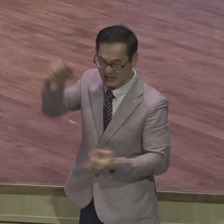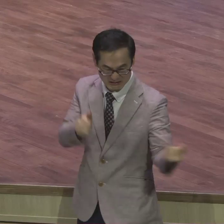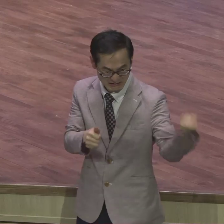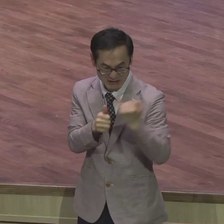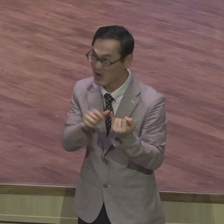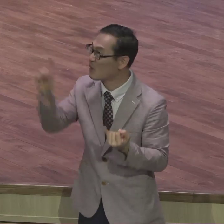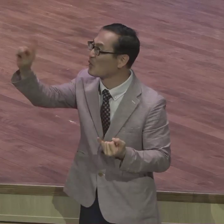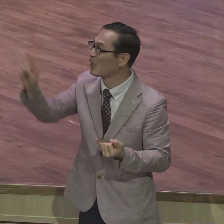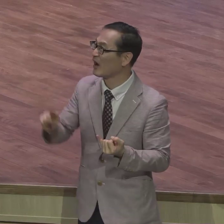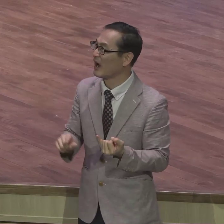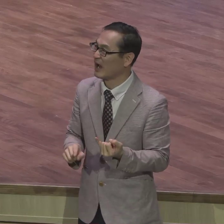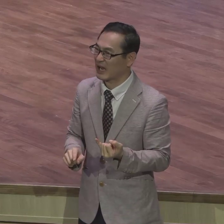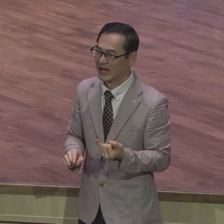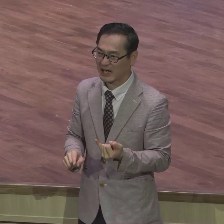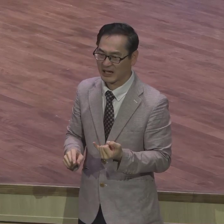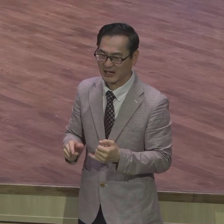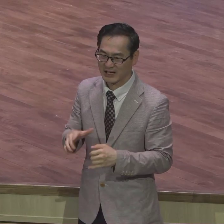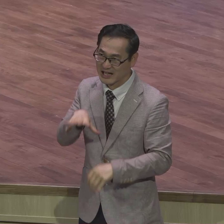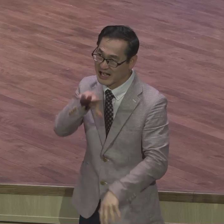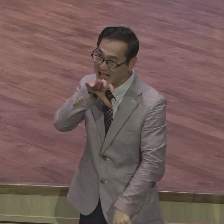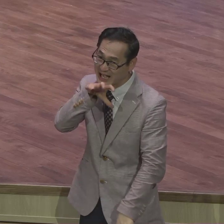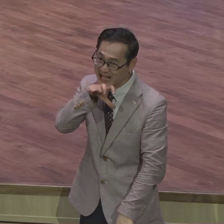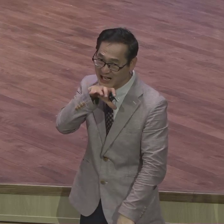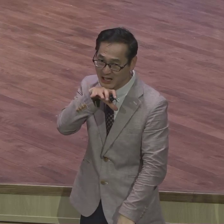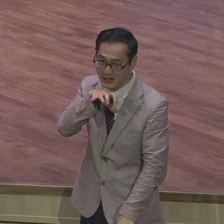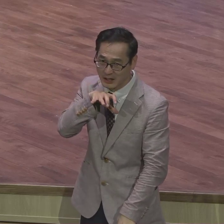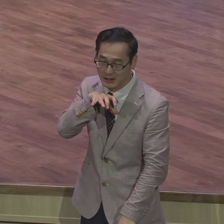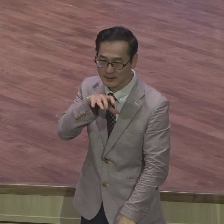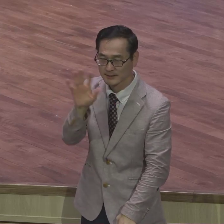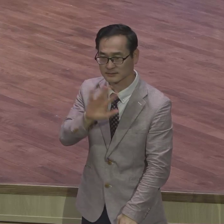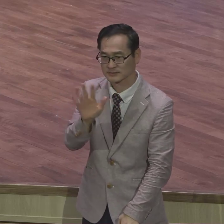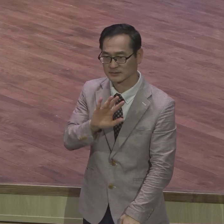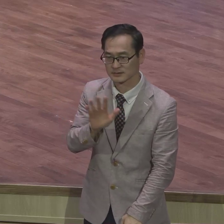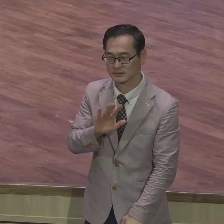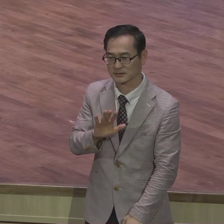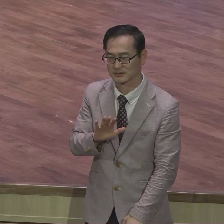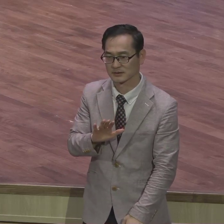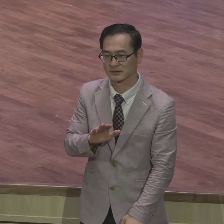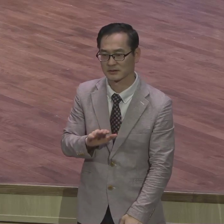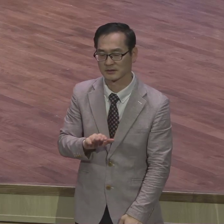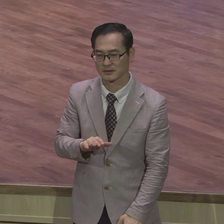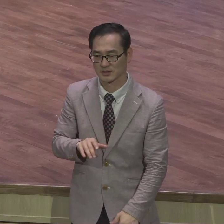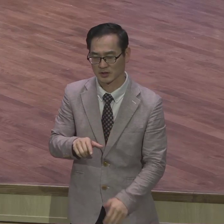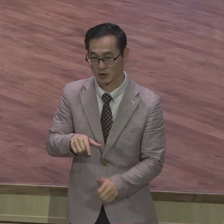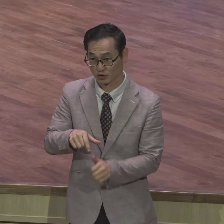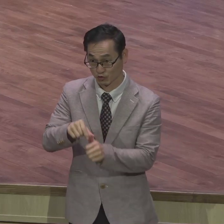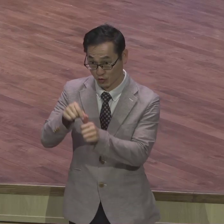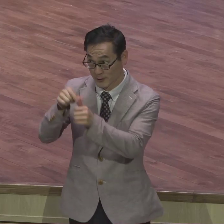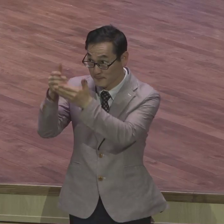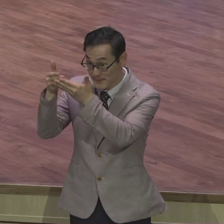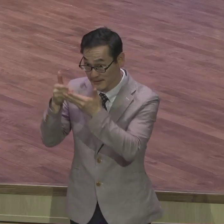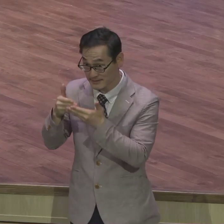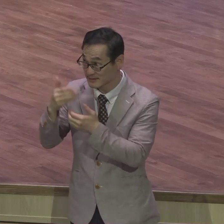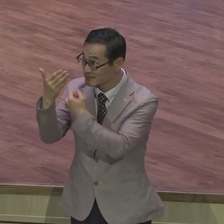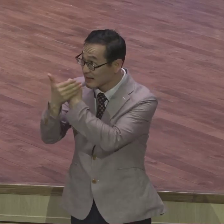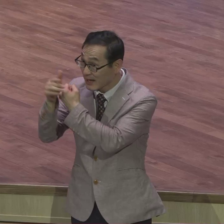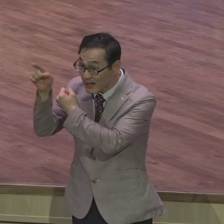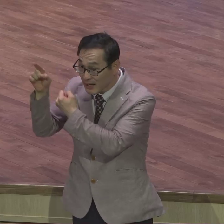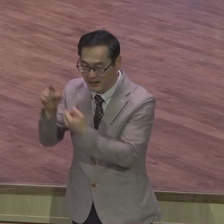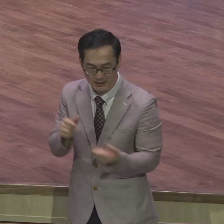언제 어디서나 구원받은 하나님의 자녀는 늘 감사해야 돼요 감사가 넘쳐야